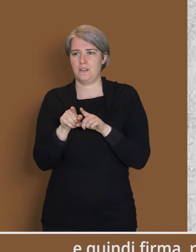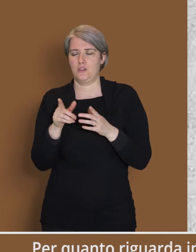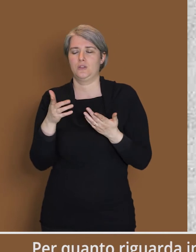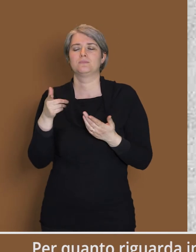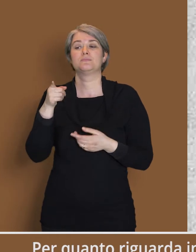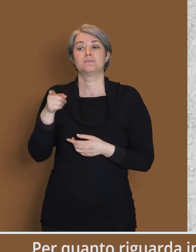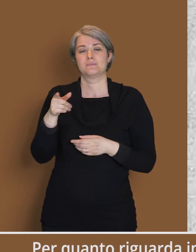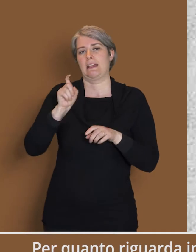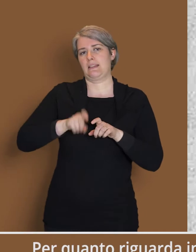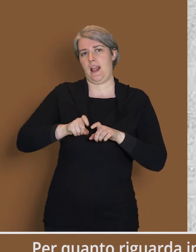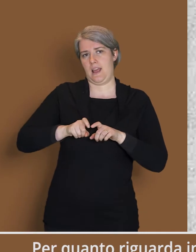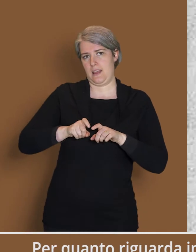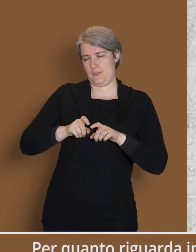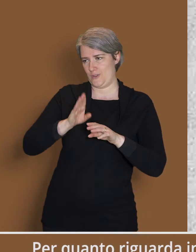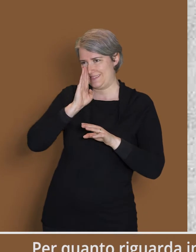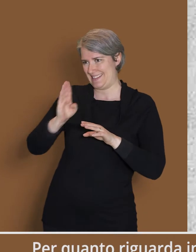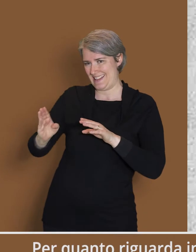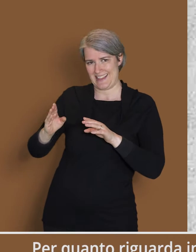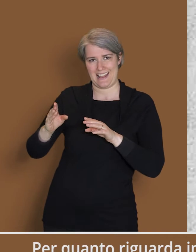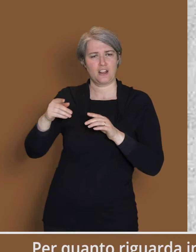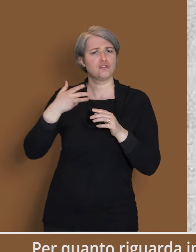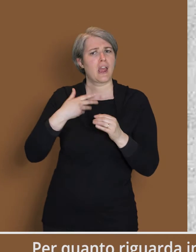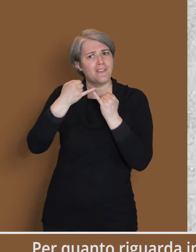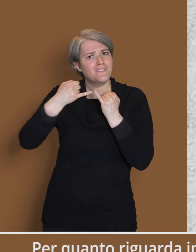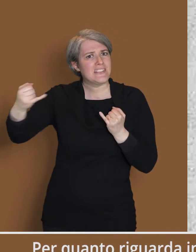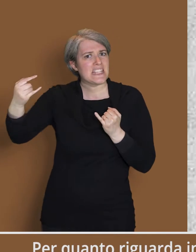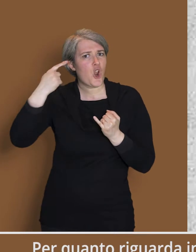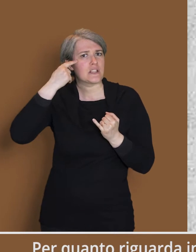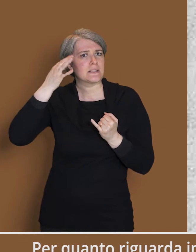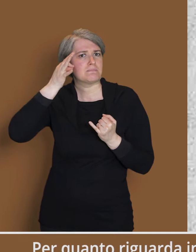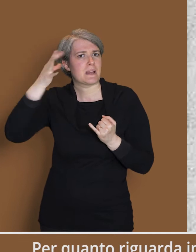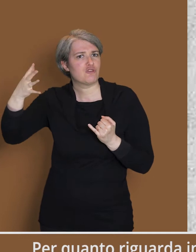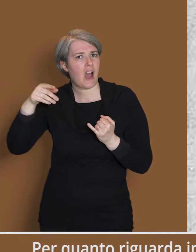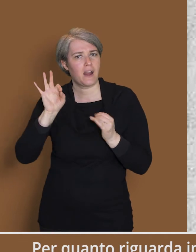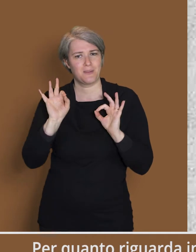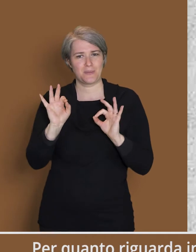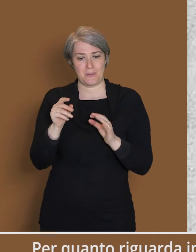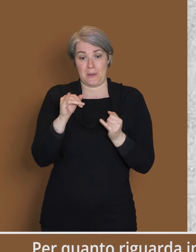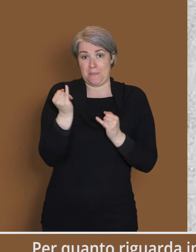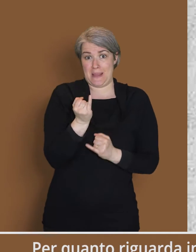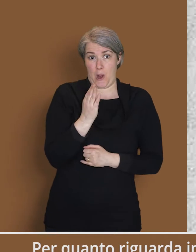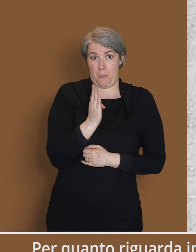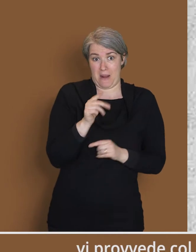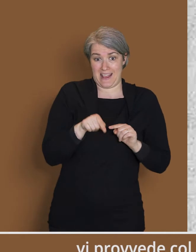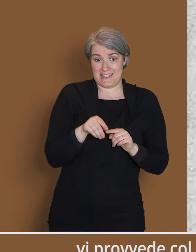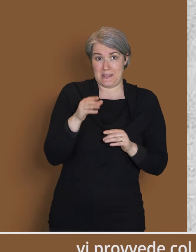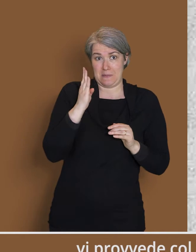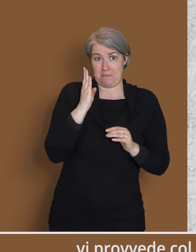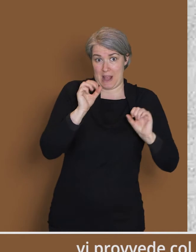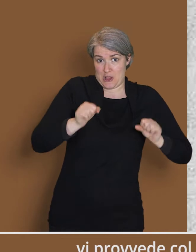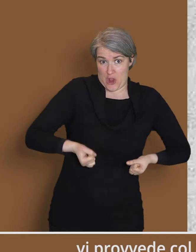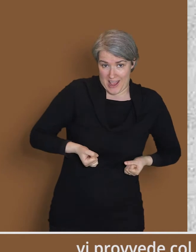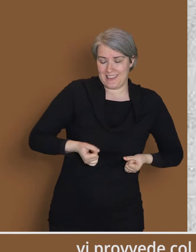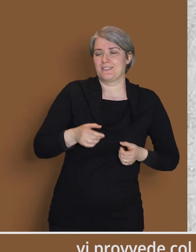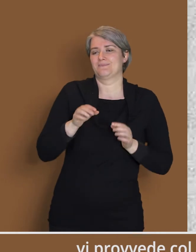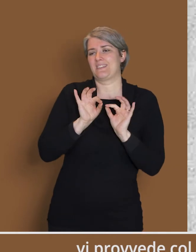Per quanto riguarda invece gli affari di natura particolarmente politica, che non possono soffrire indugi, vi provvede